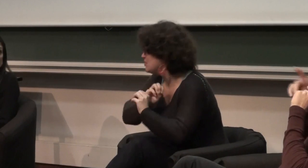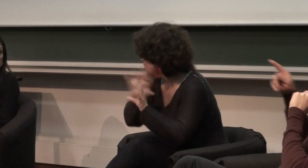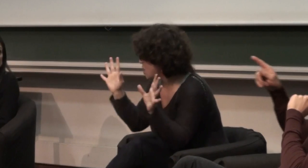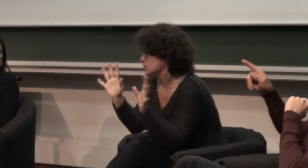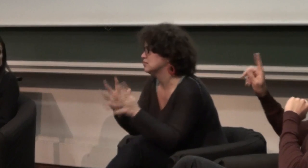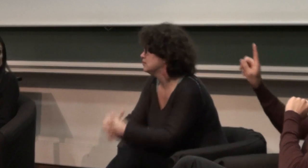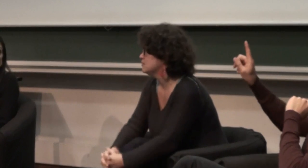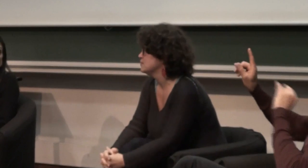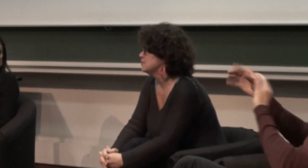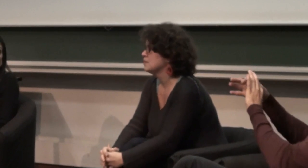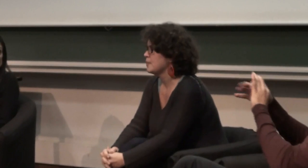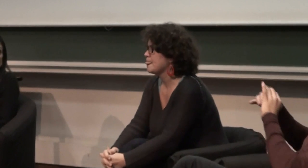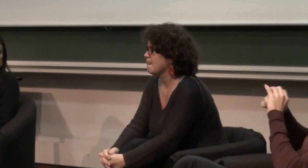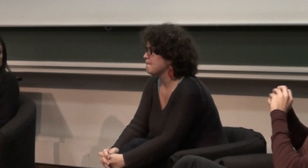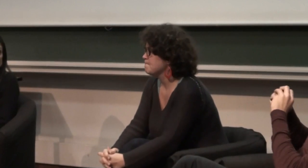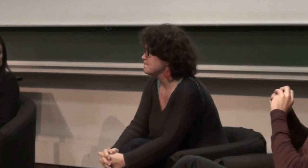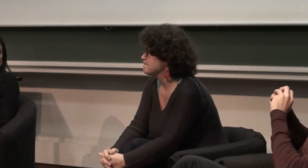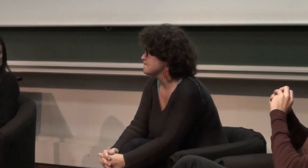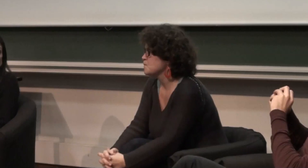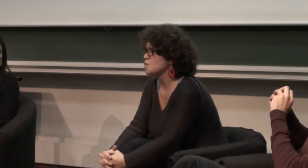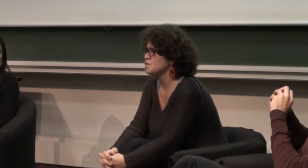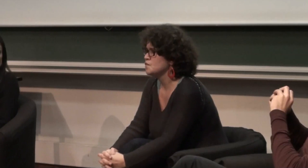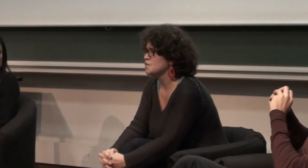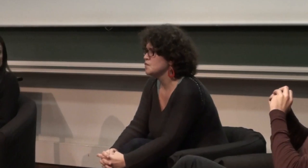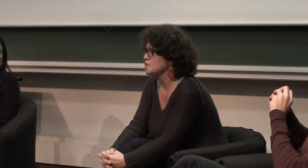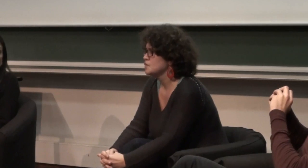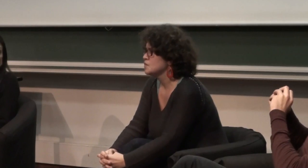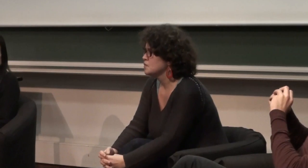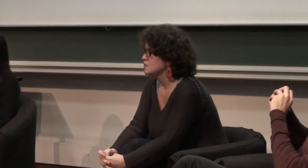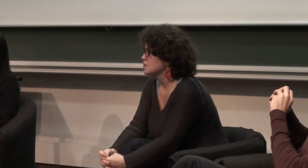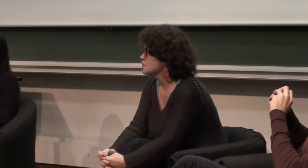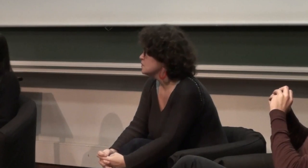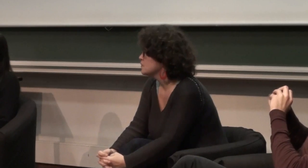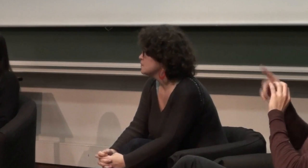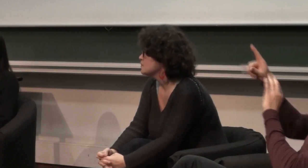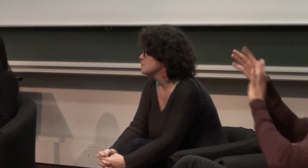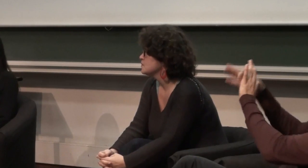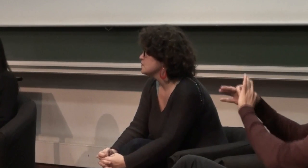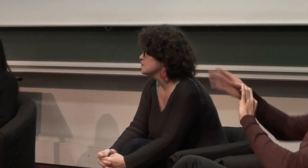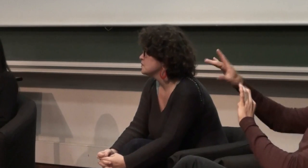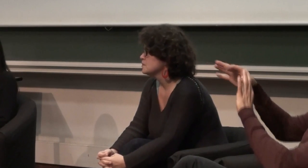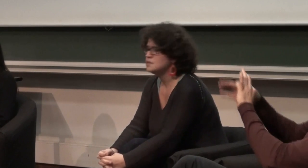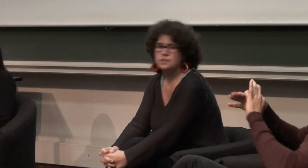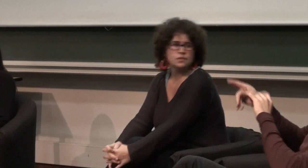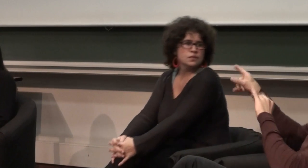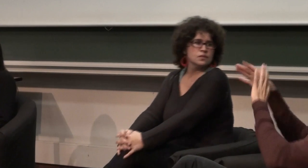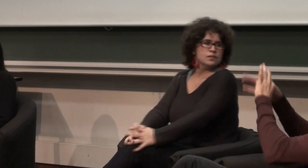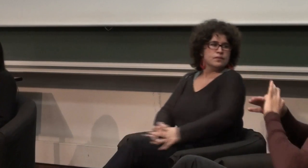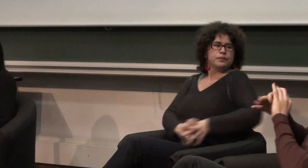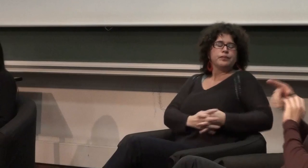pas les moyens d'avoir des contacts à la langue des signes et ça c'est des vrais des vrais choix de société en fait donc en lien avec